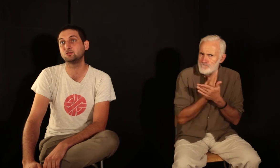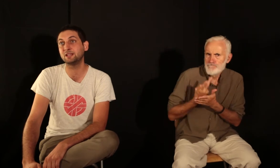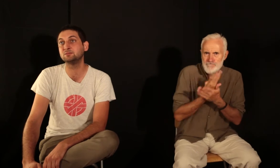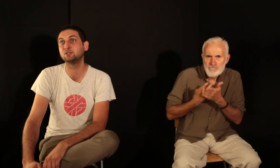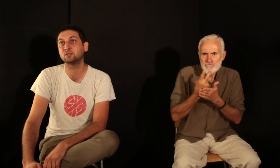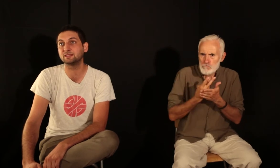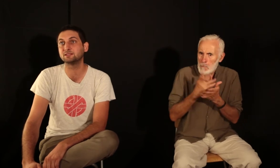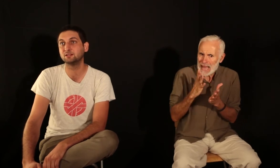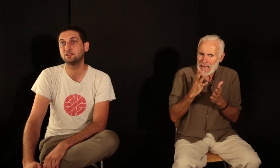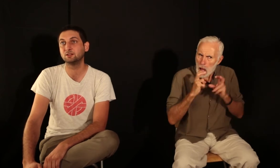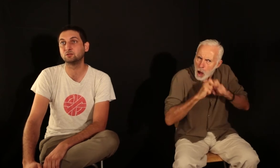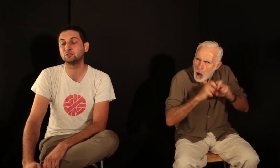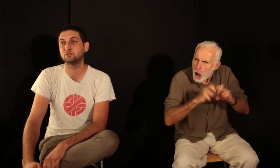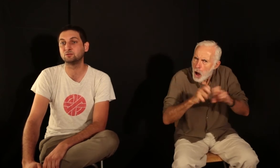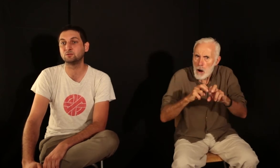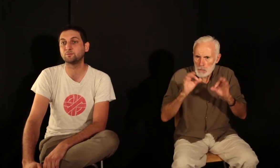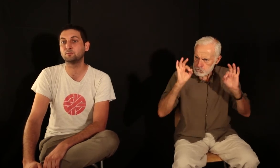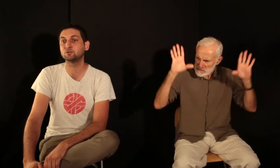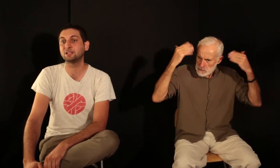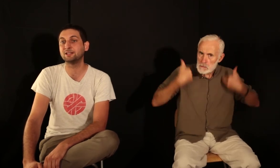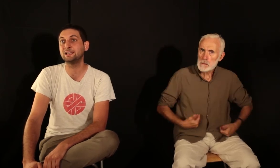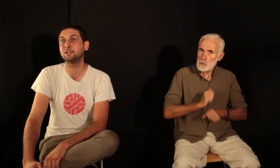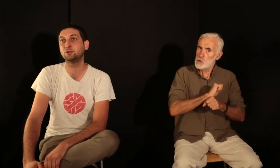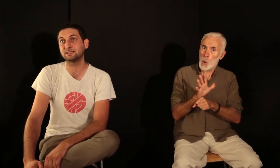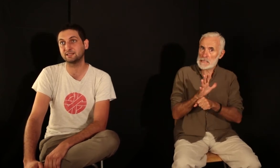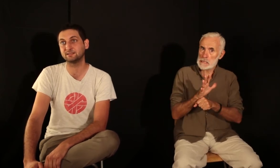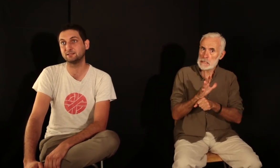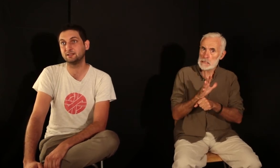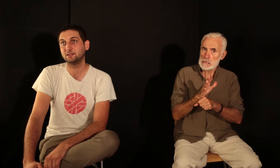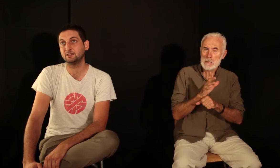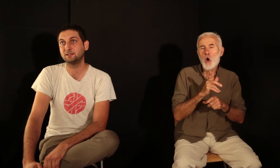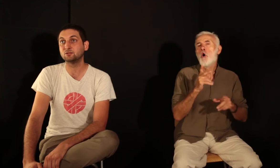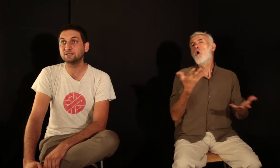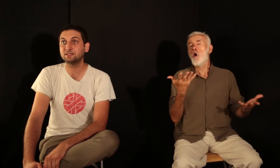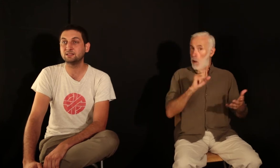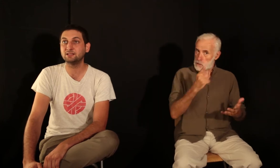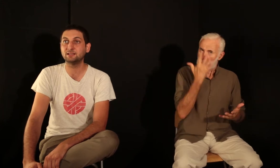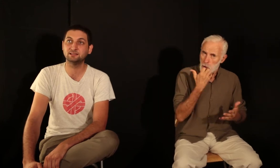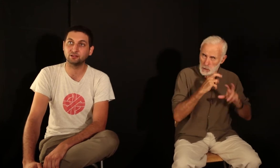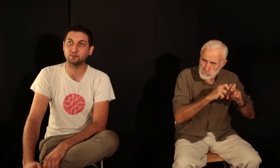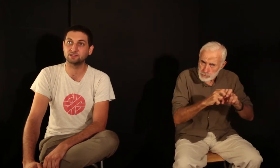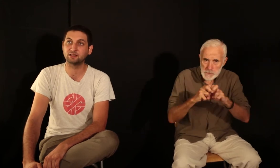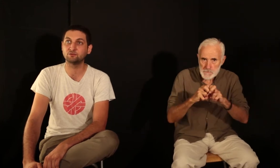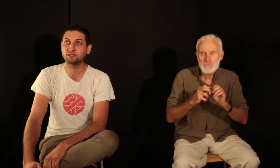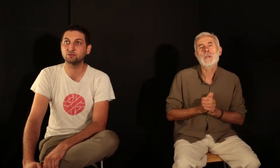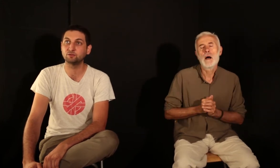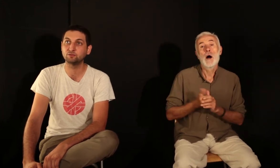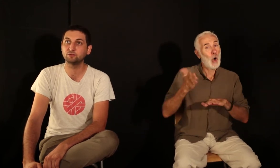journalisme d'enquête. Donc pour ce travail-là, il a deux casquettes. D'un côté, il est éditeur, puisqu'il a fondé une revue